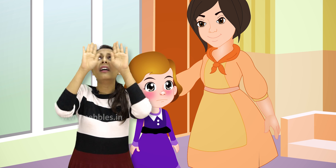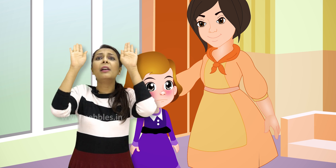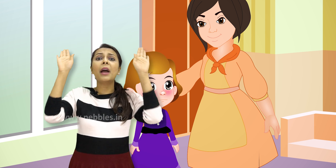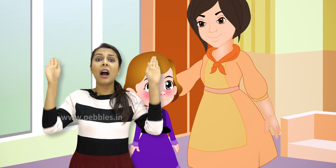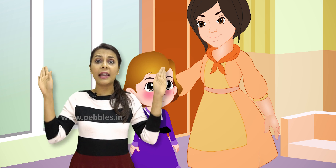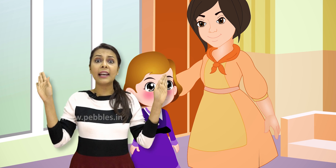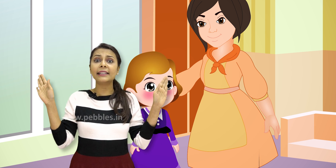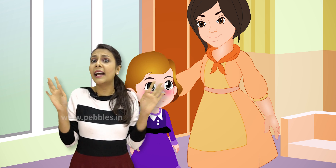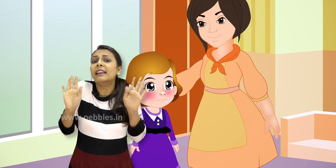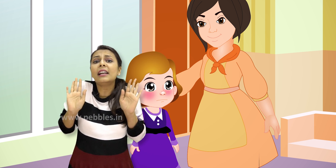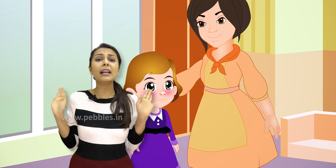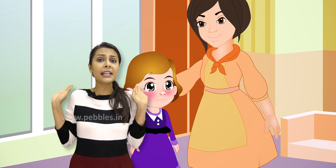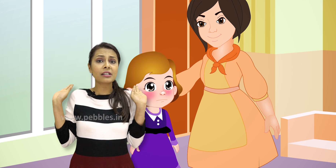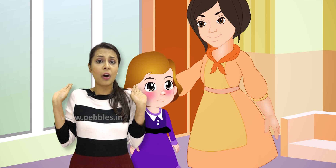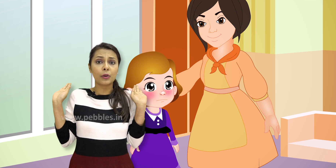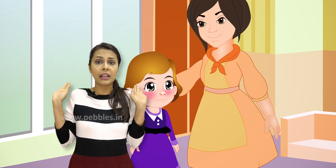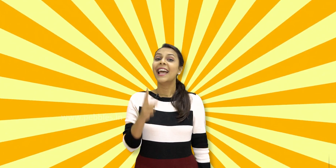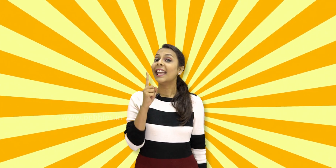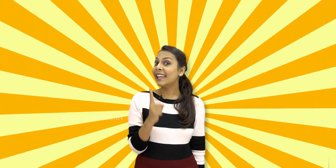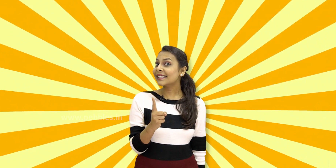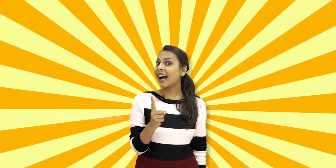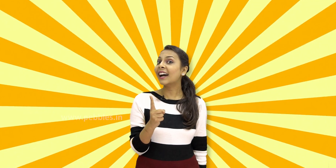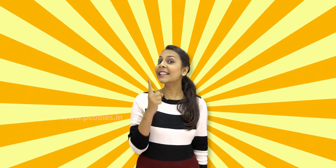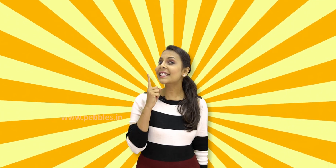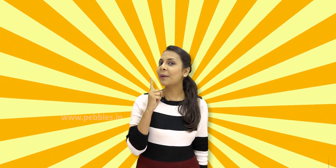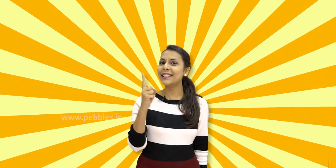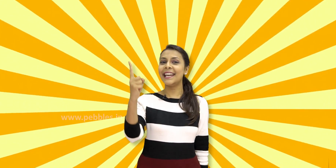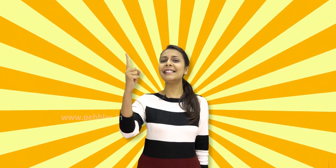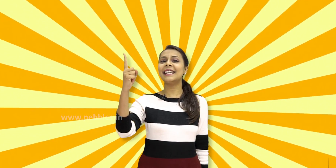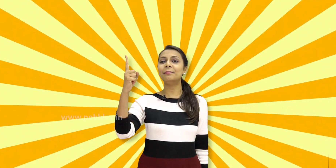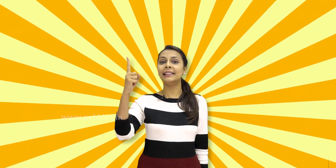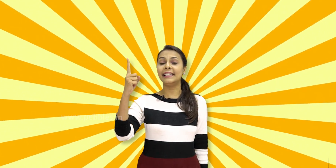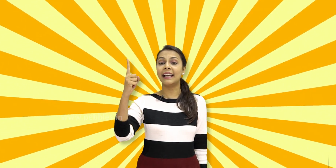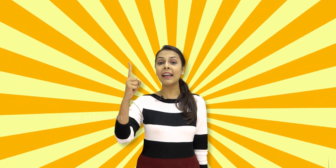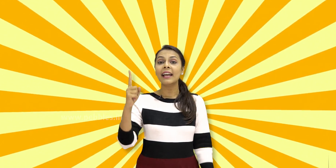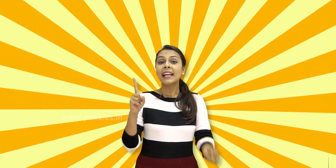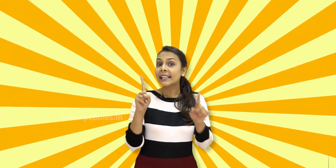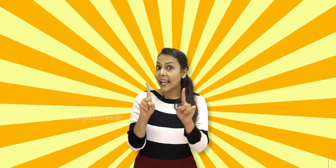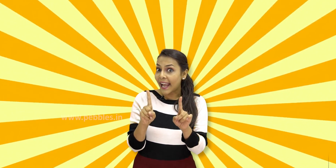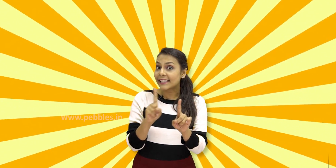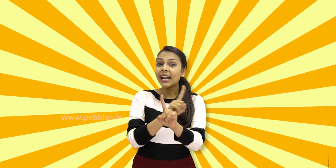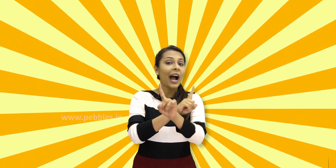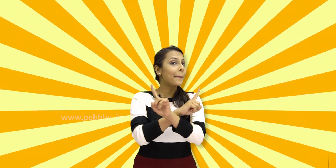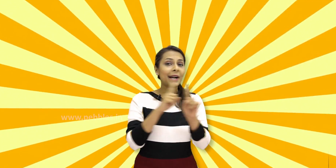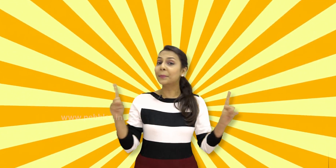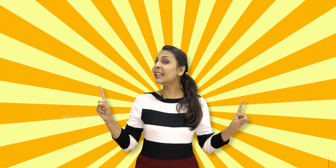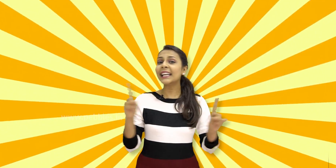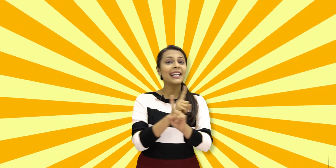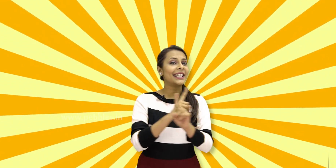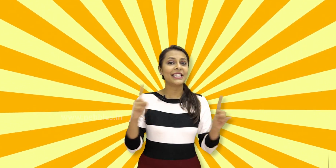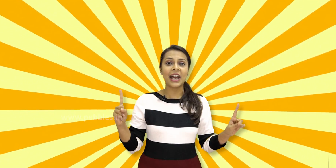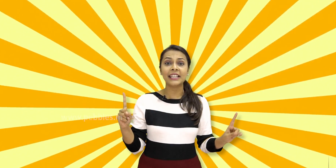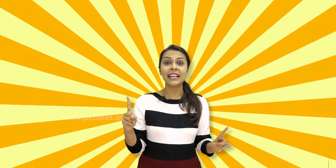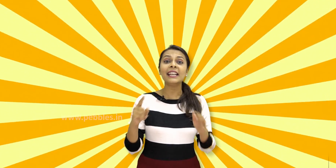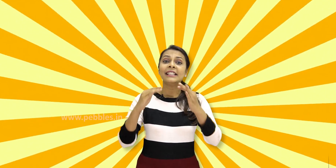भी जंगल में अकेले टेलने नहीं जाओंगी इस कहानी से हमें ये सीख मिलती है कि ऐसे काम कभी